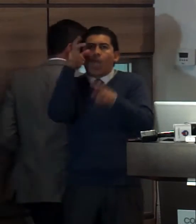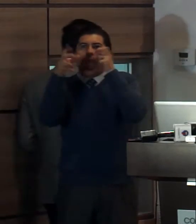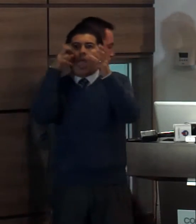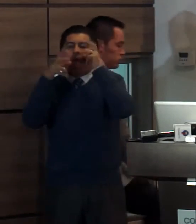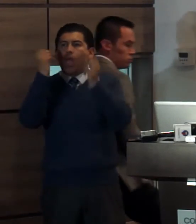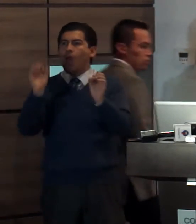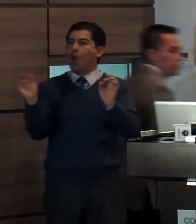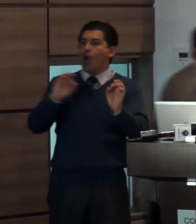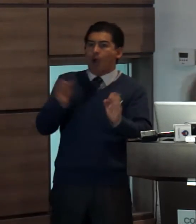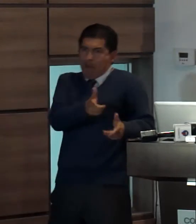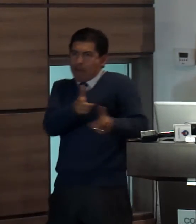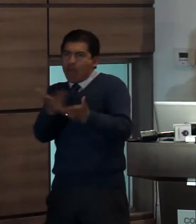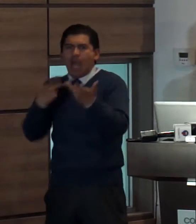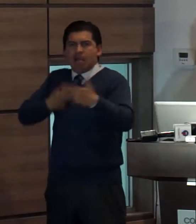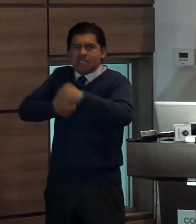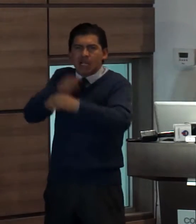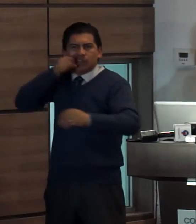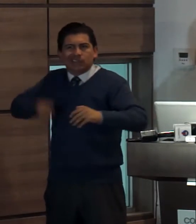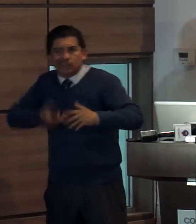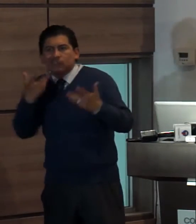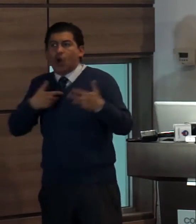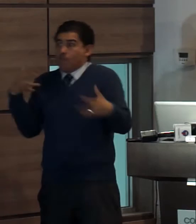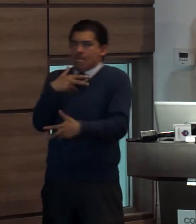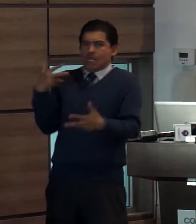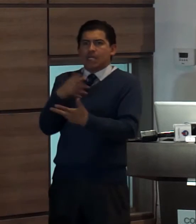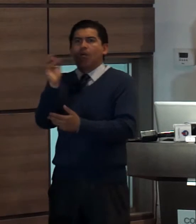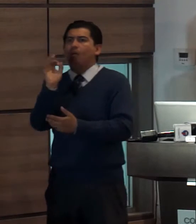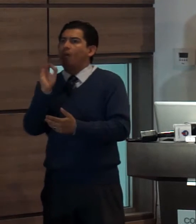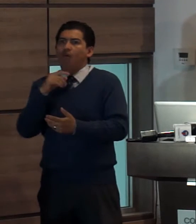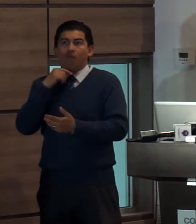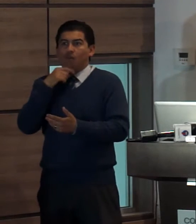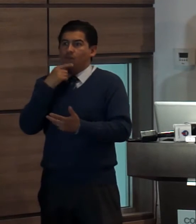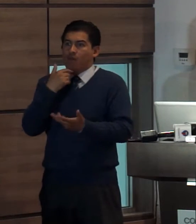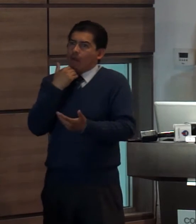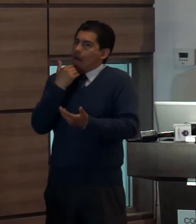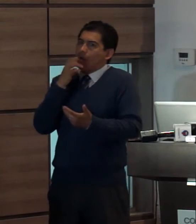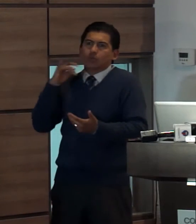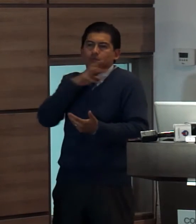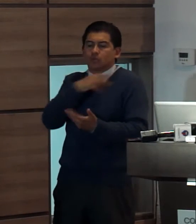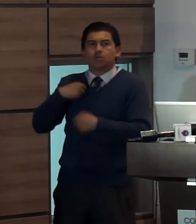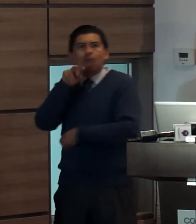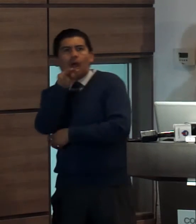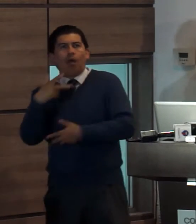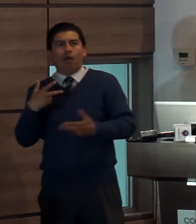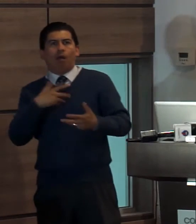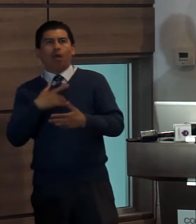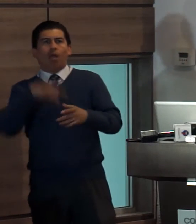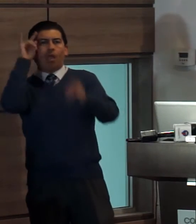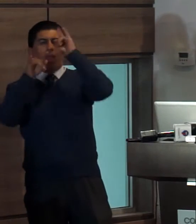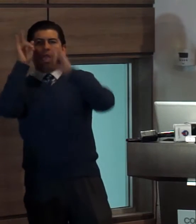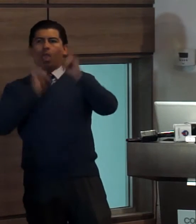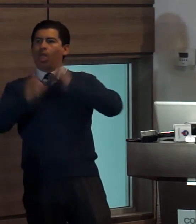violencia explotan el miedo o aprovechan la falta de madurez de las niñas, niños y adolescentes